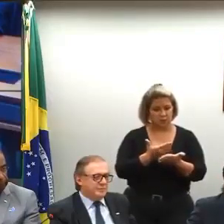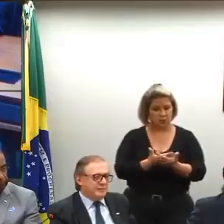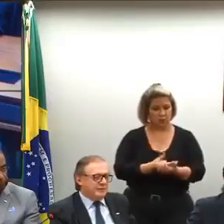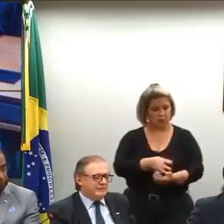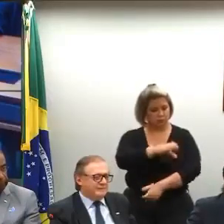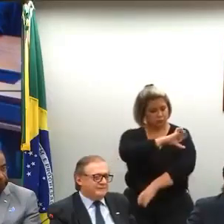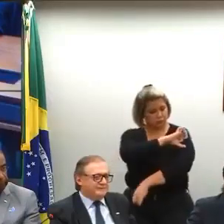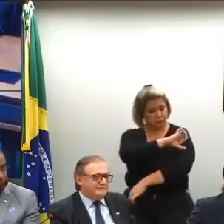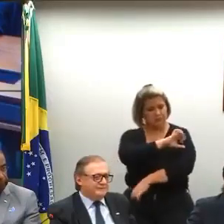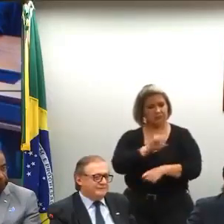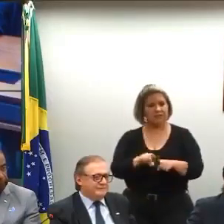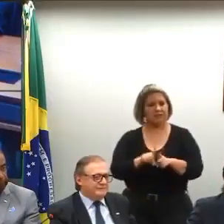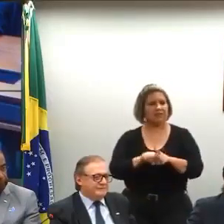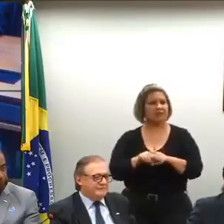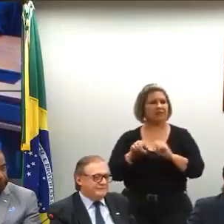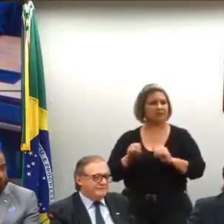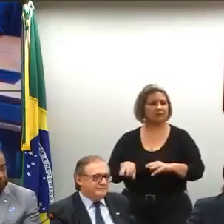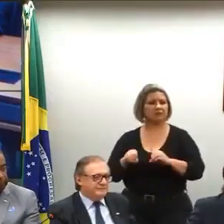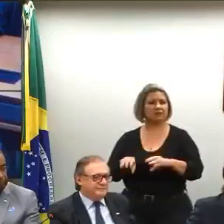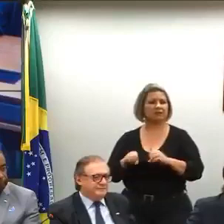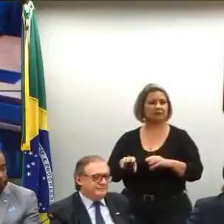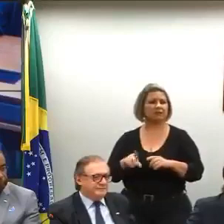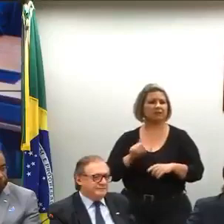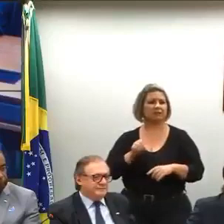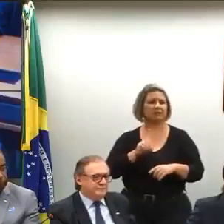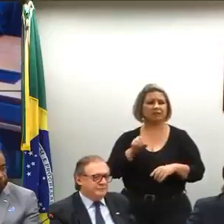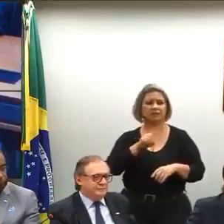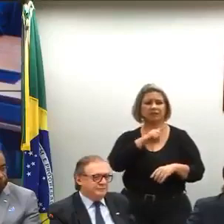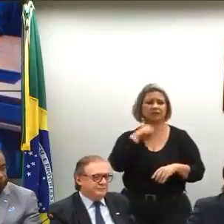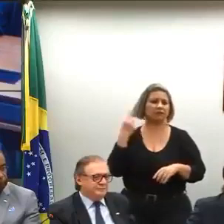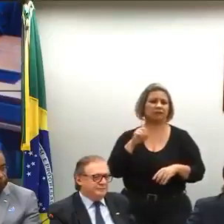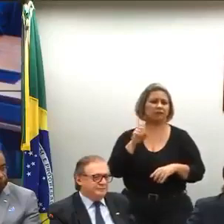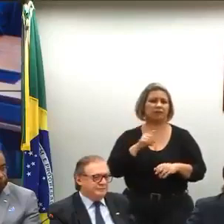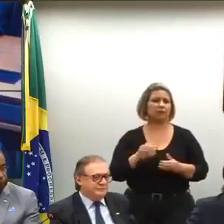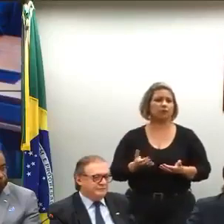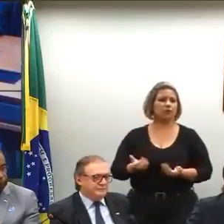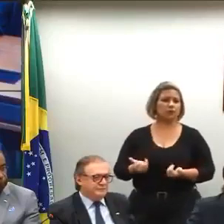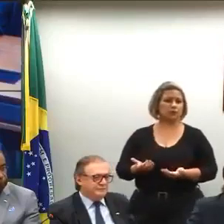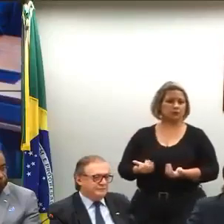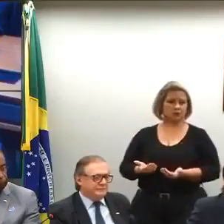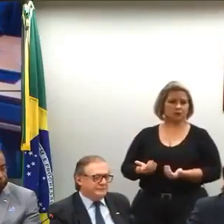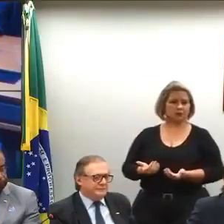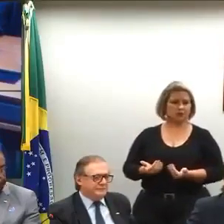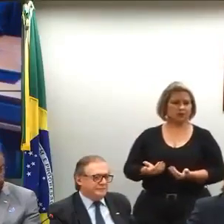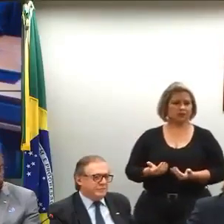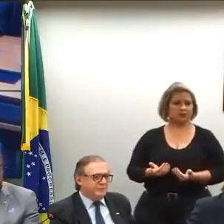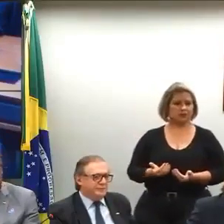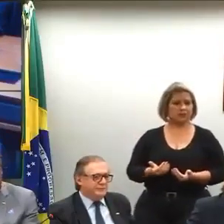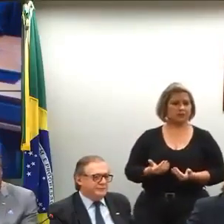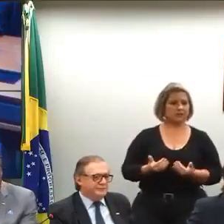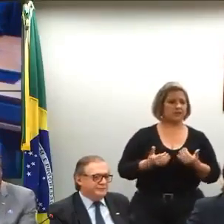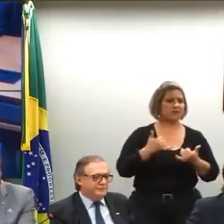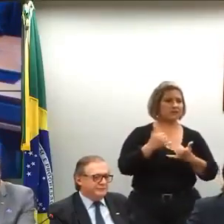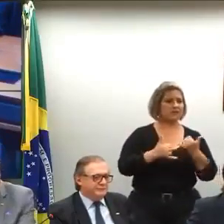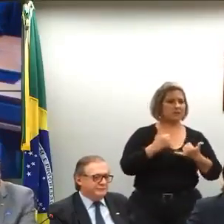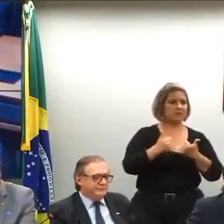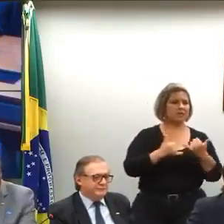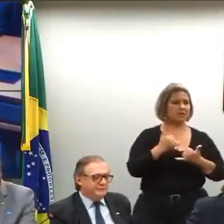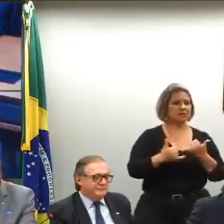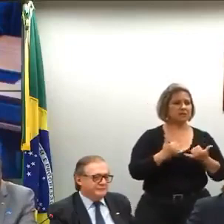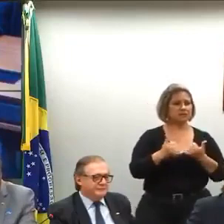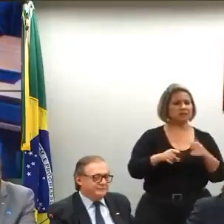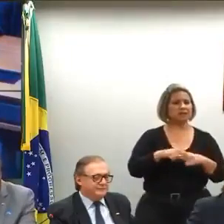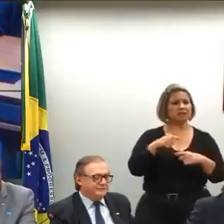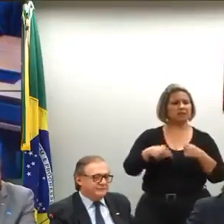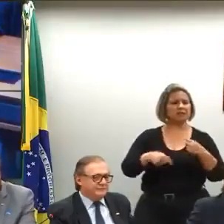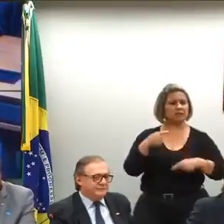tido qualquer chance na educação, eles não teriam morrido tão jovens. Quando a gente fica nessa brincadeira de fumaça, quando a gente fica nessa